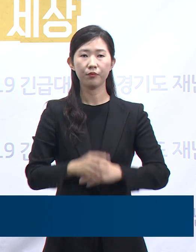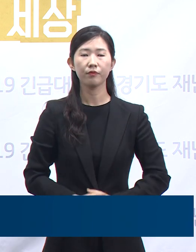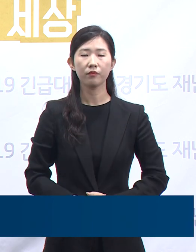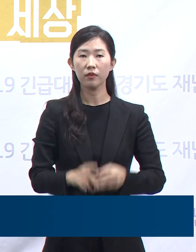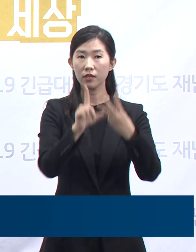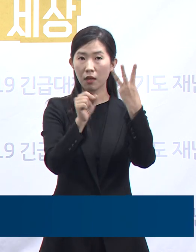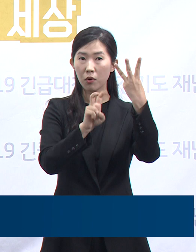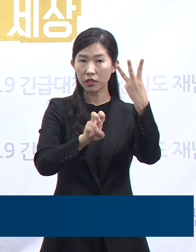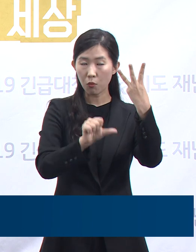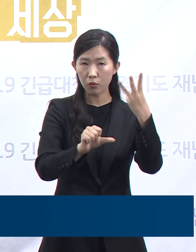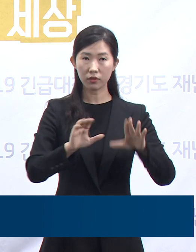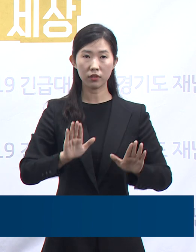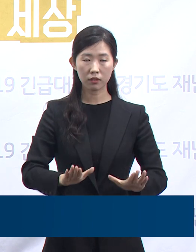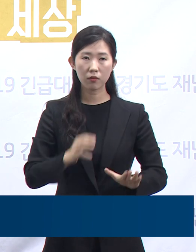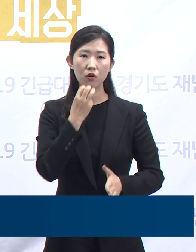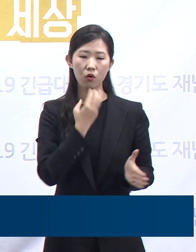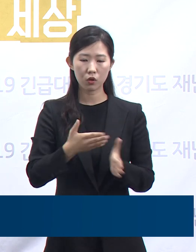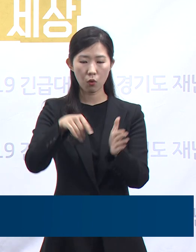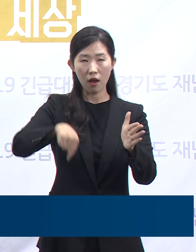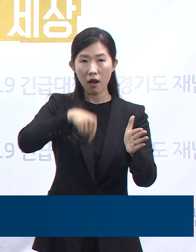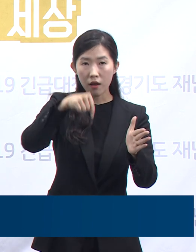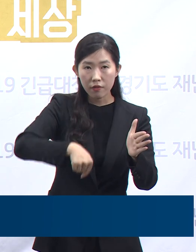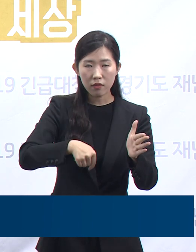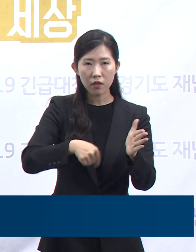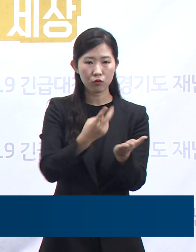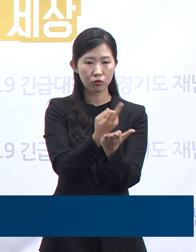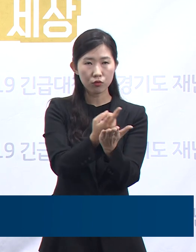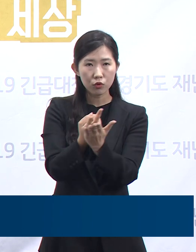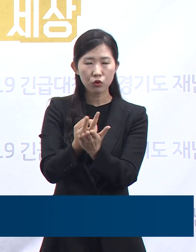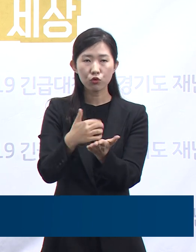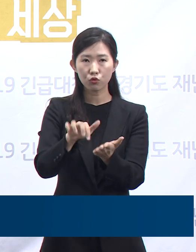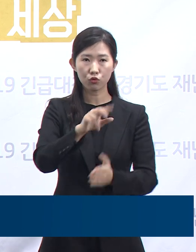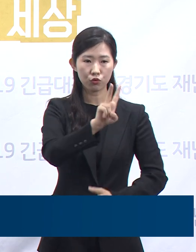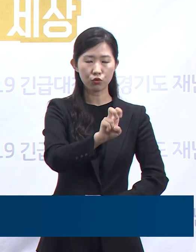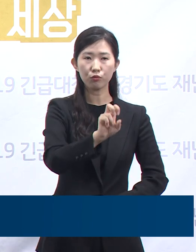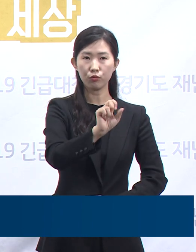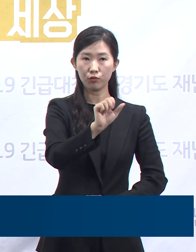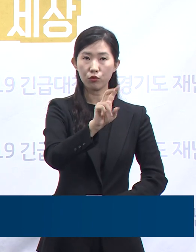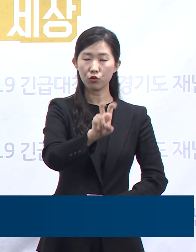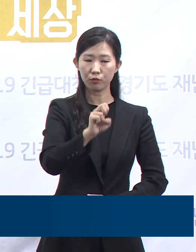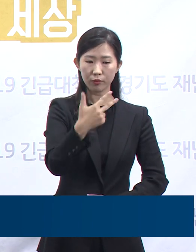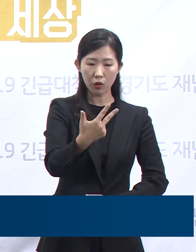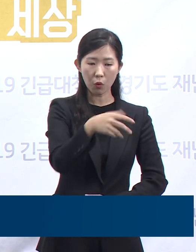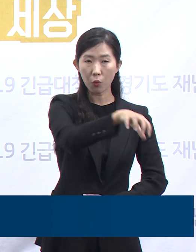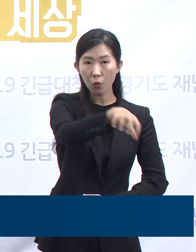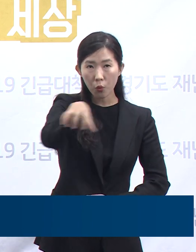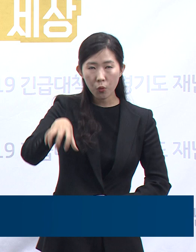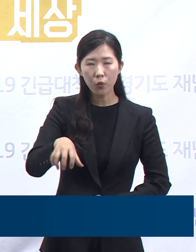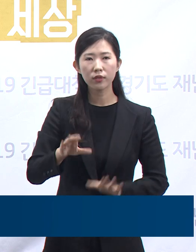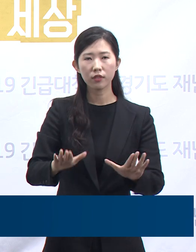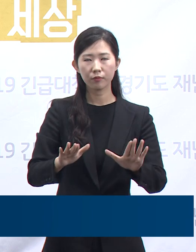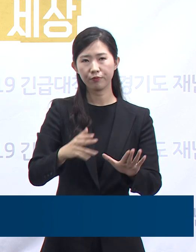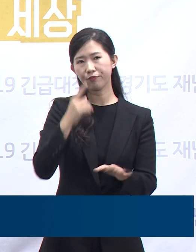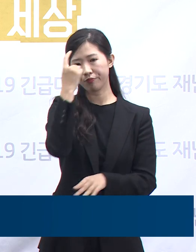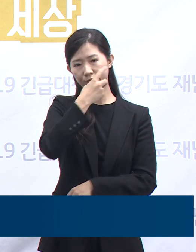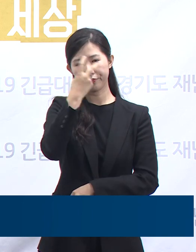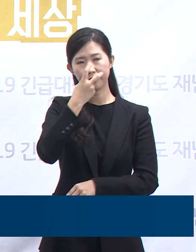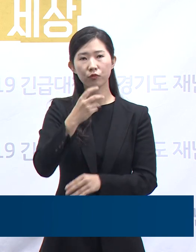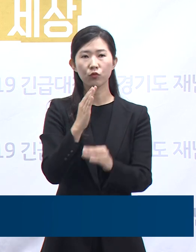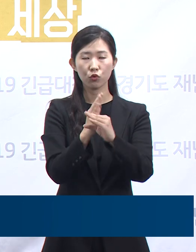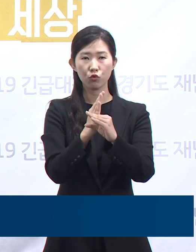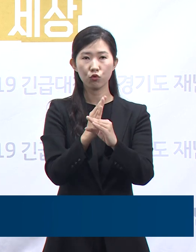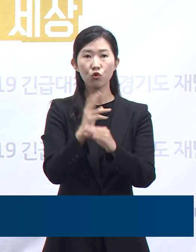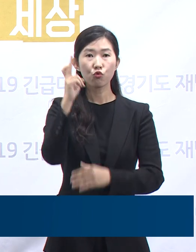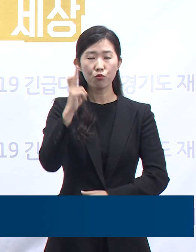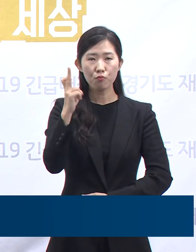27개 병상을 중환자 병상으로 분류하고 있습니다. 그 중 3분의 1에 해당하는 9병상이 군포 효사랑 요양원